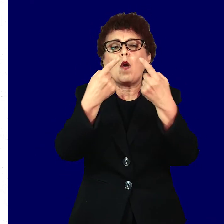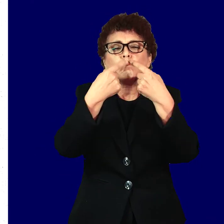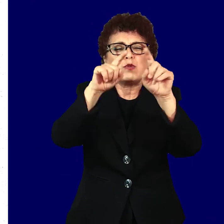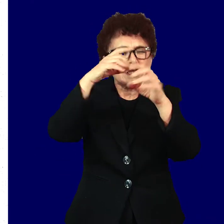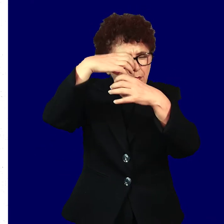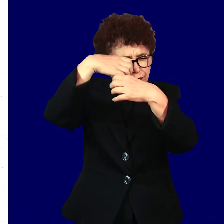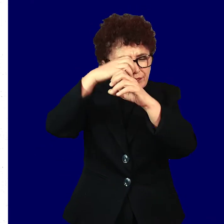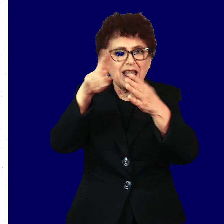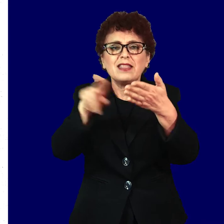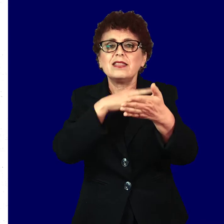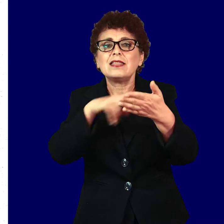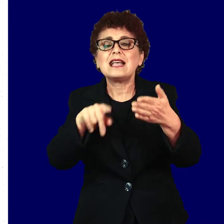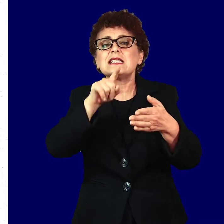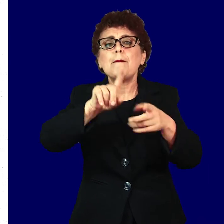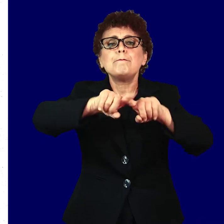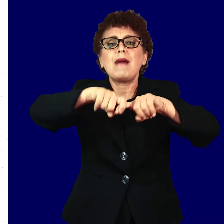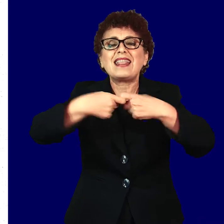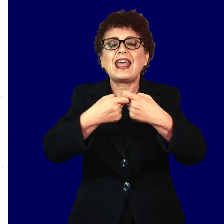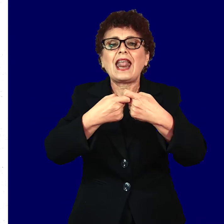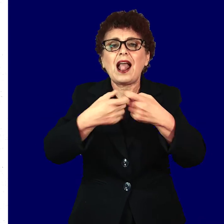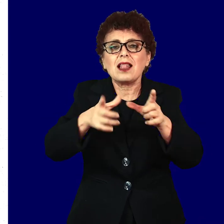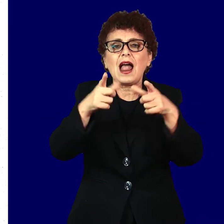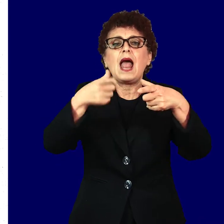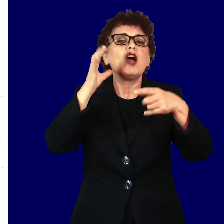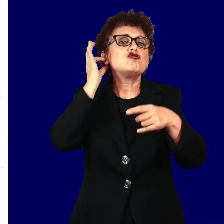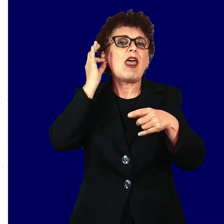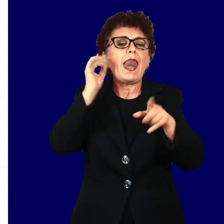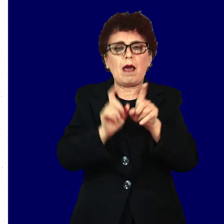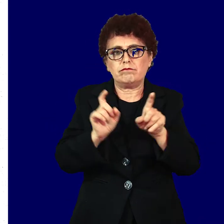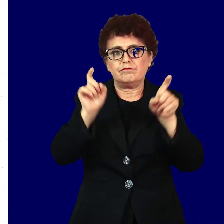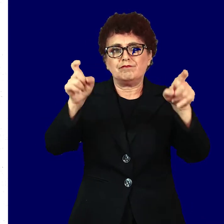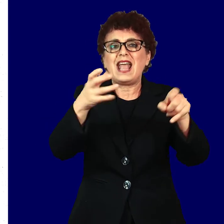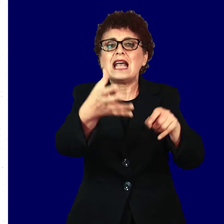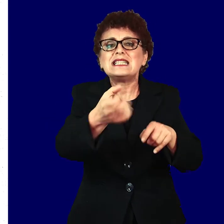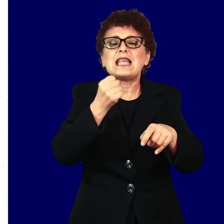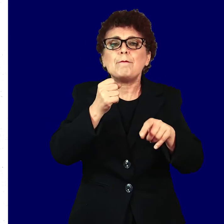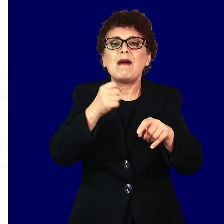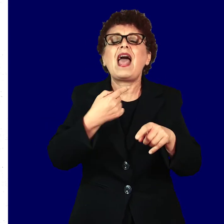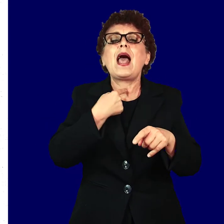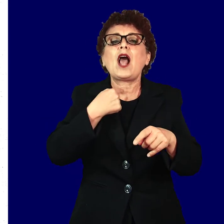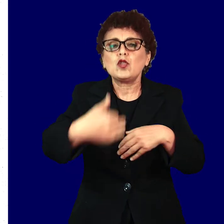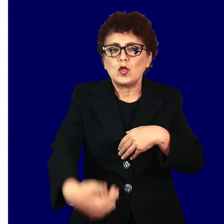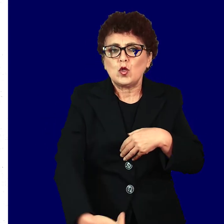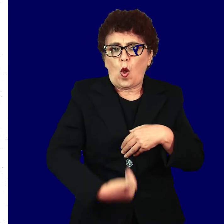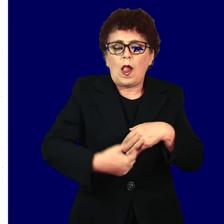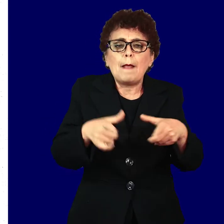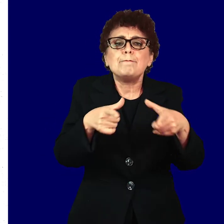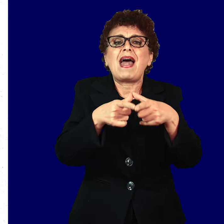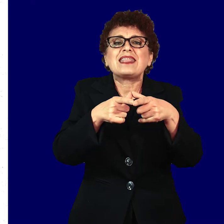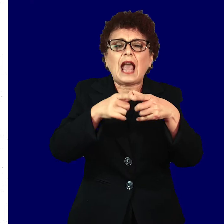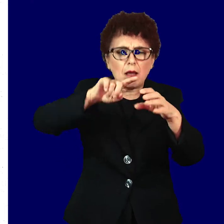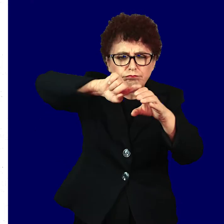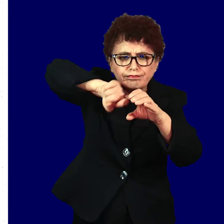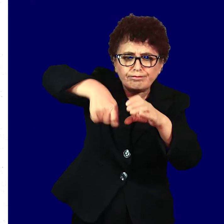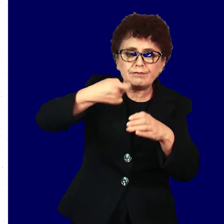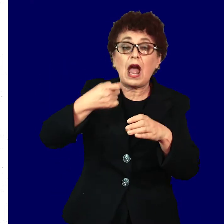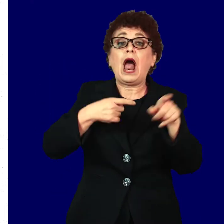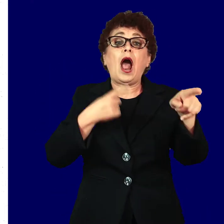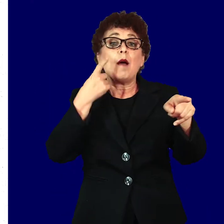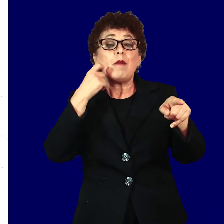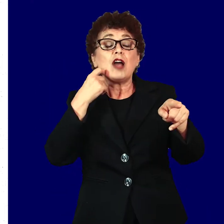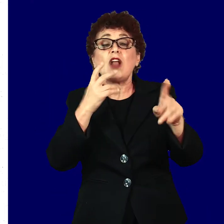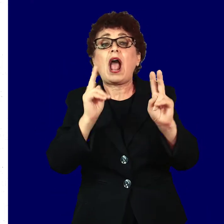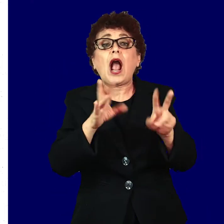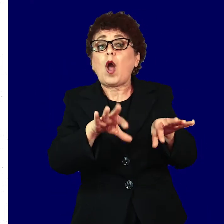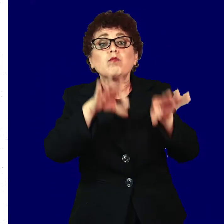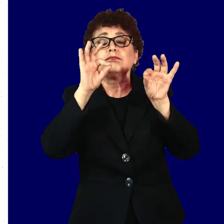молекуларен тест на материал од бриз. Кај жени се зема бриз од грлото на матката, а кај мажи се открива